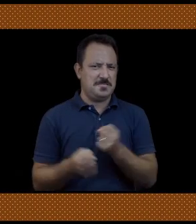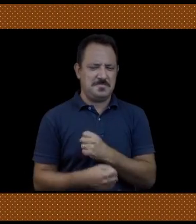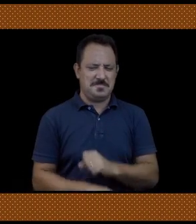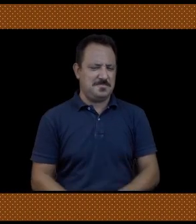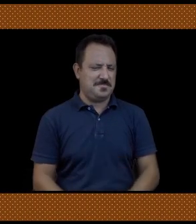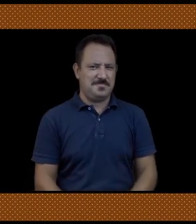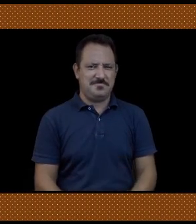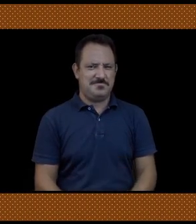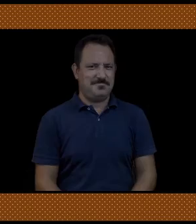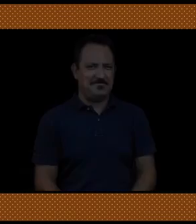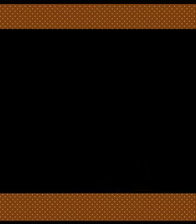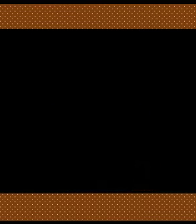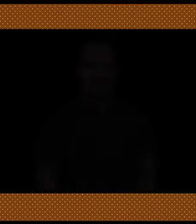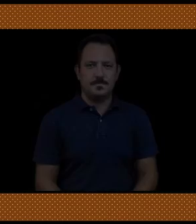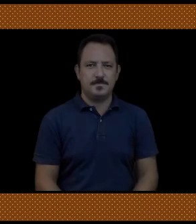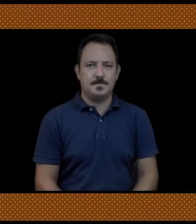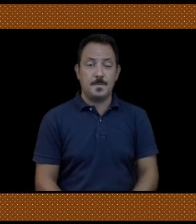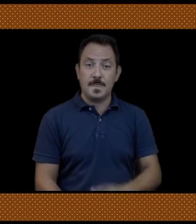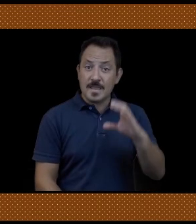No, impossibile! impossibile!